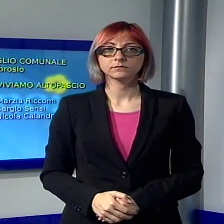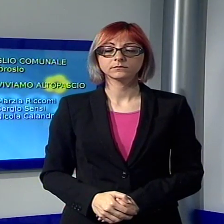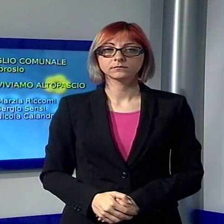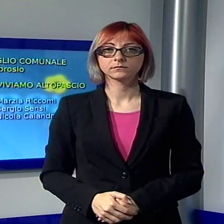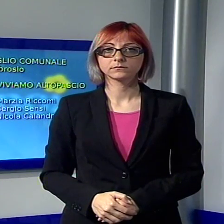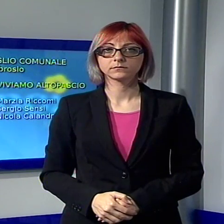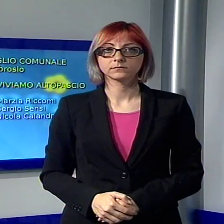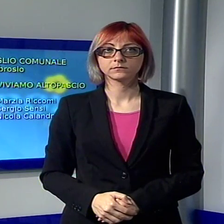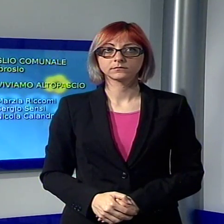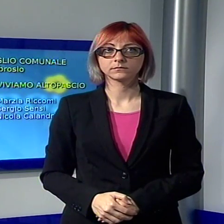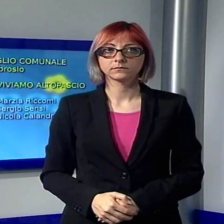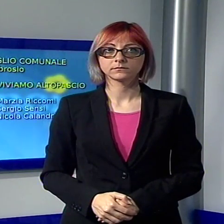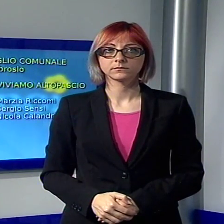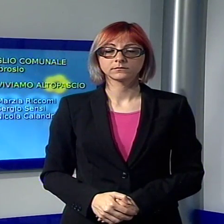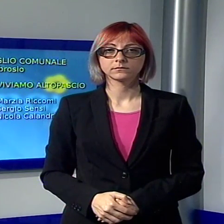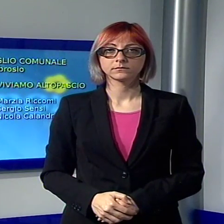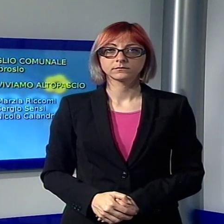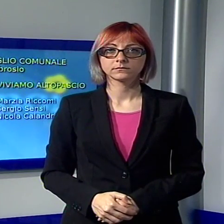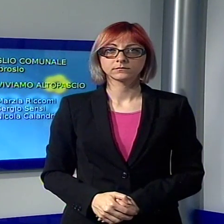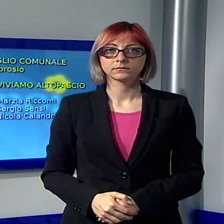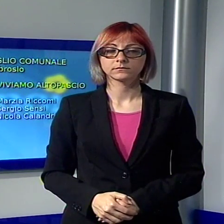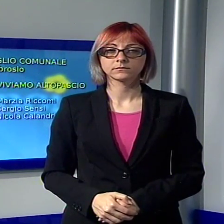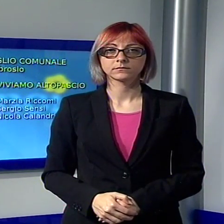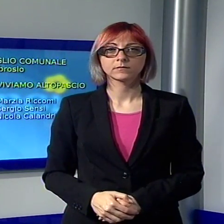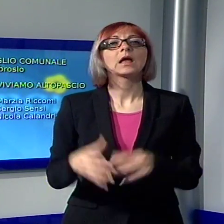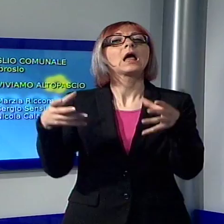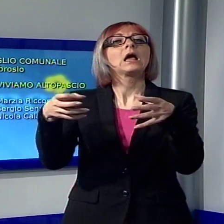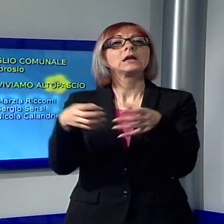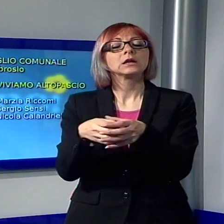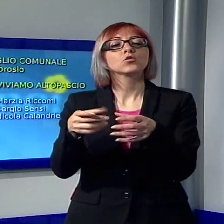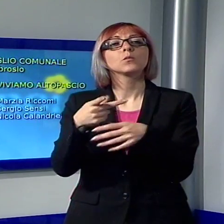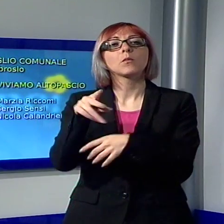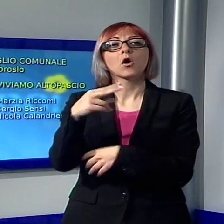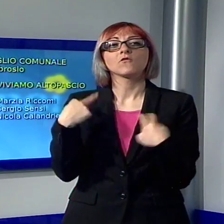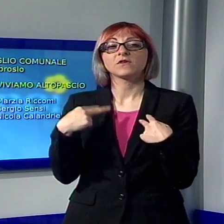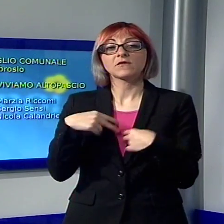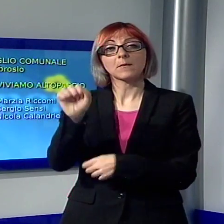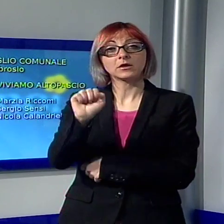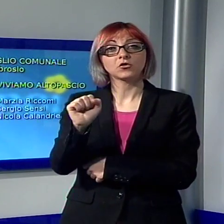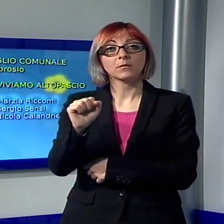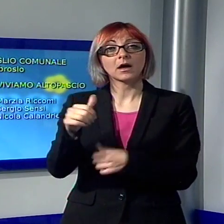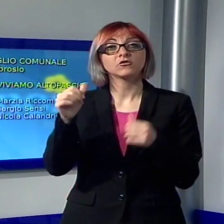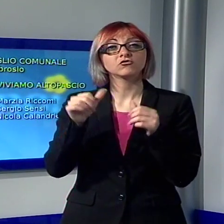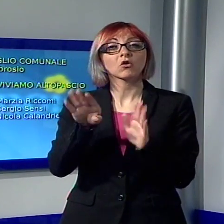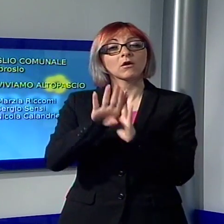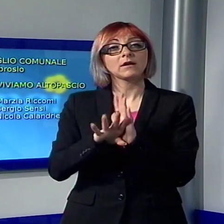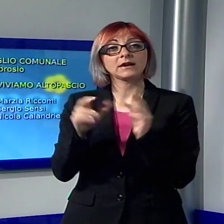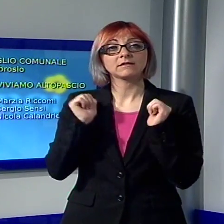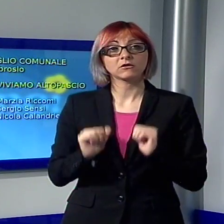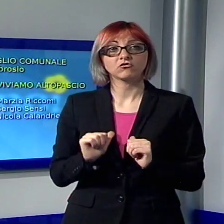Stefanini e Francesco Marzano. Per Viviamo Alto Pascio, la lista civica di maggioranza, Marzia Riccomi, Sergio Sensi e